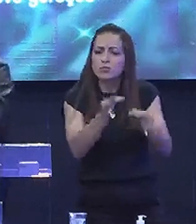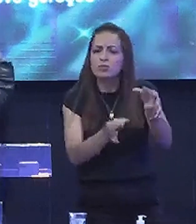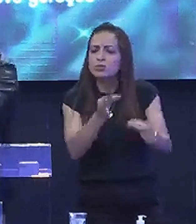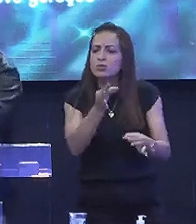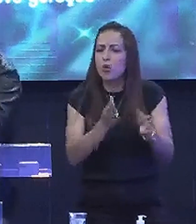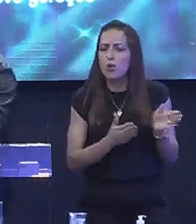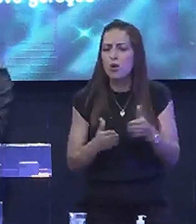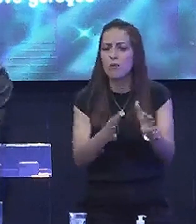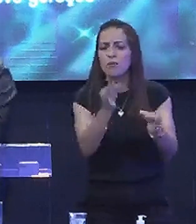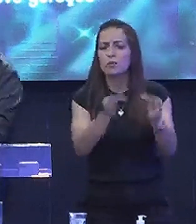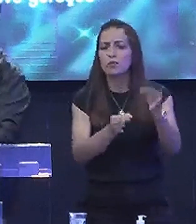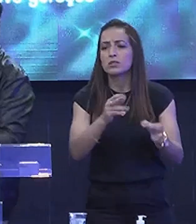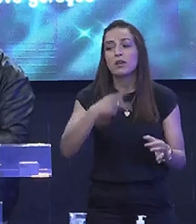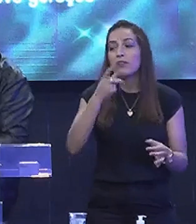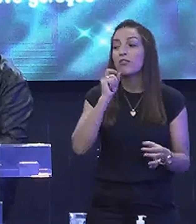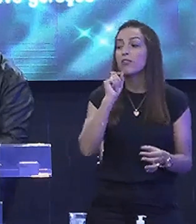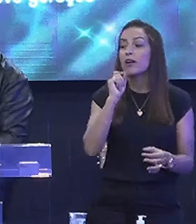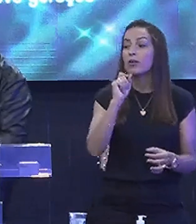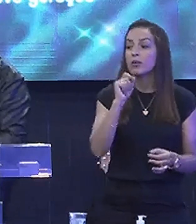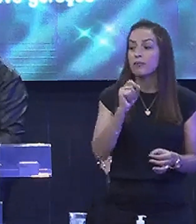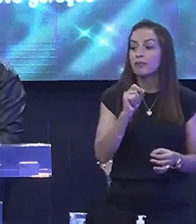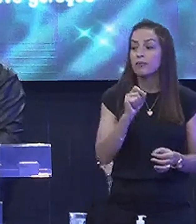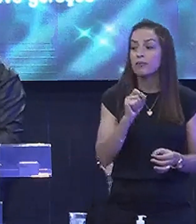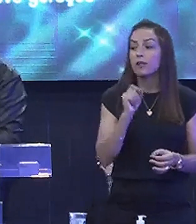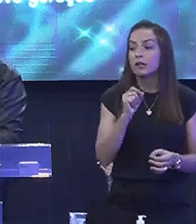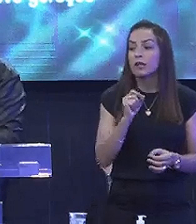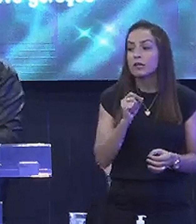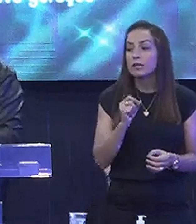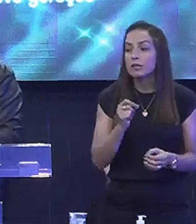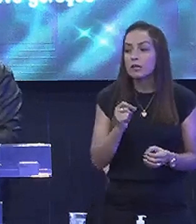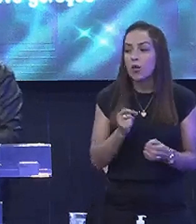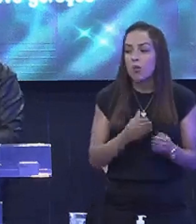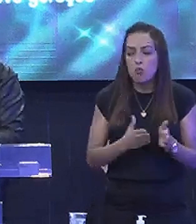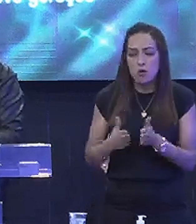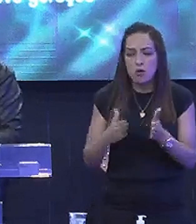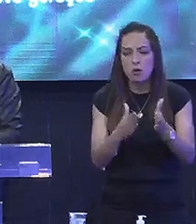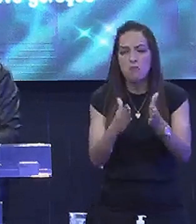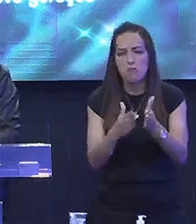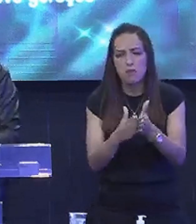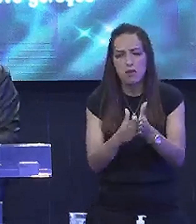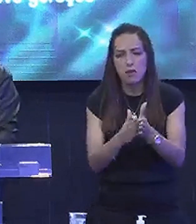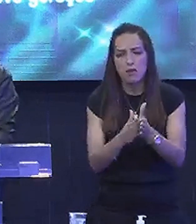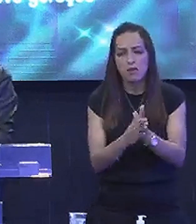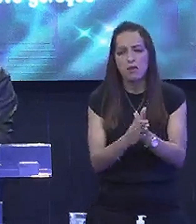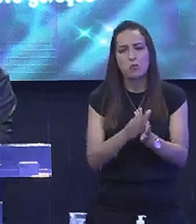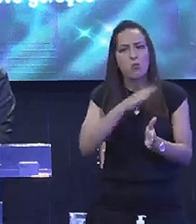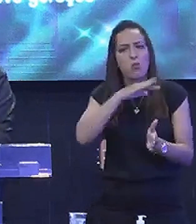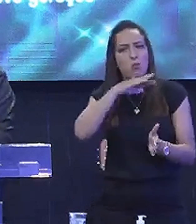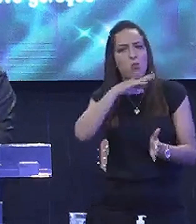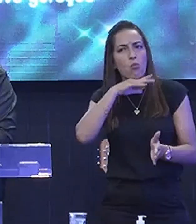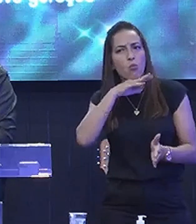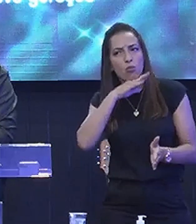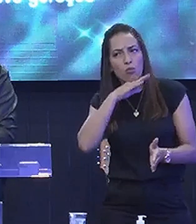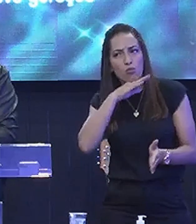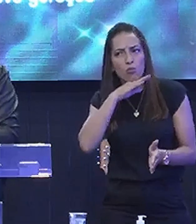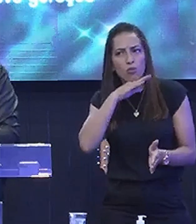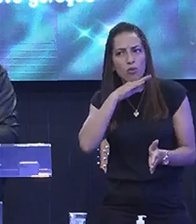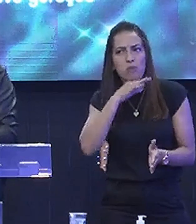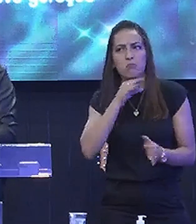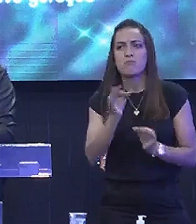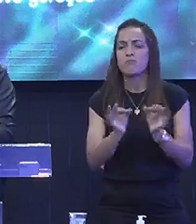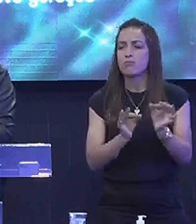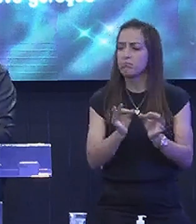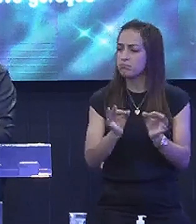Aí fala Ainda que eu ande Por um vale De sombra E morte